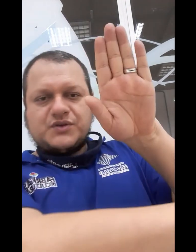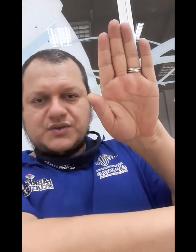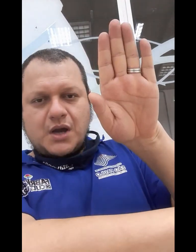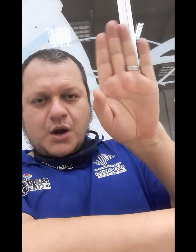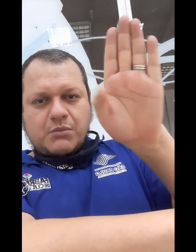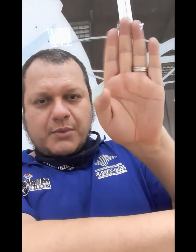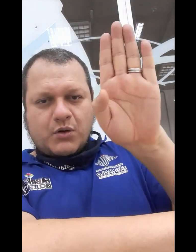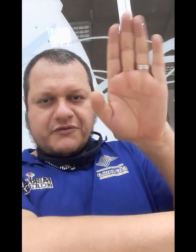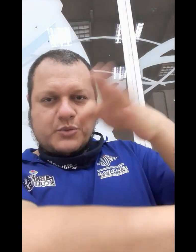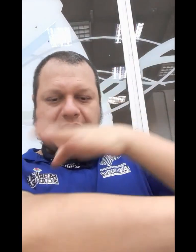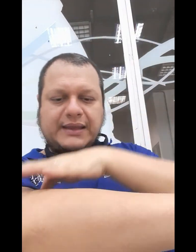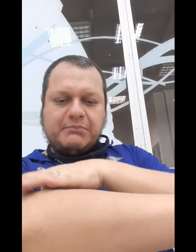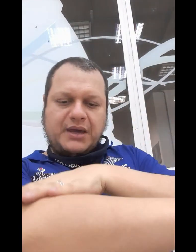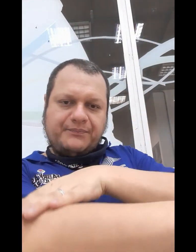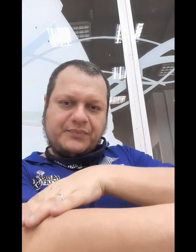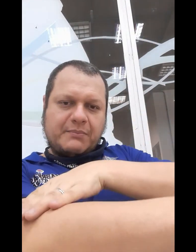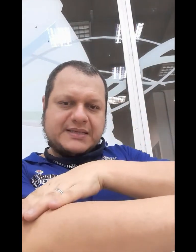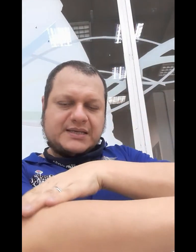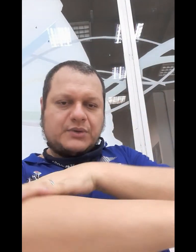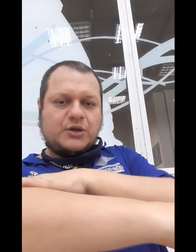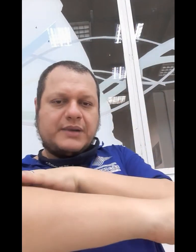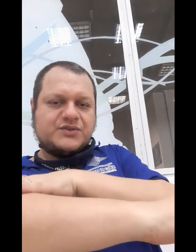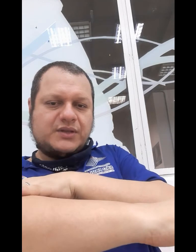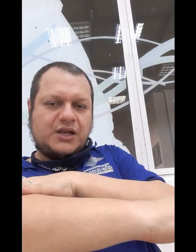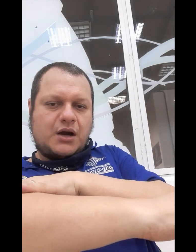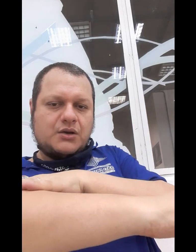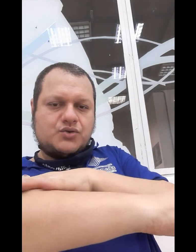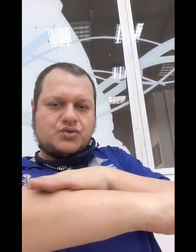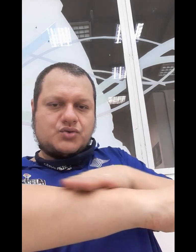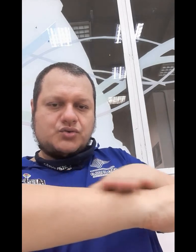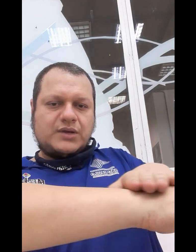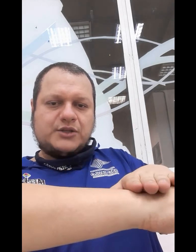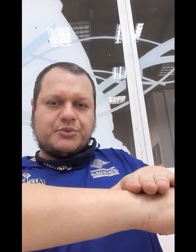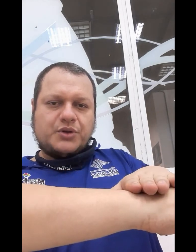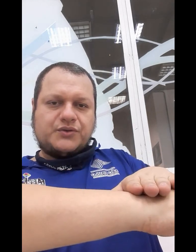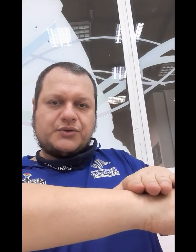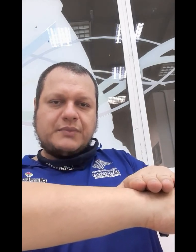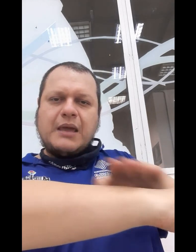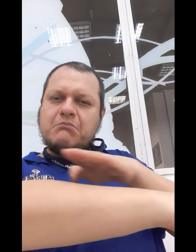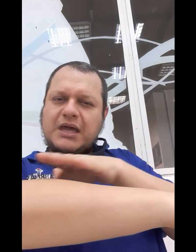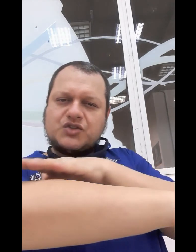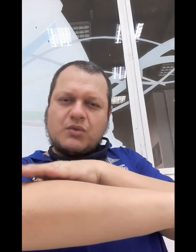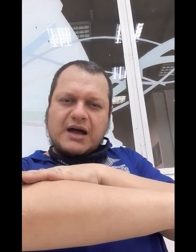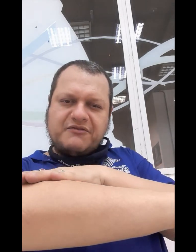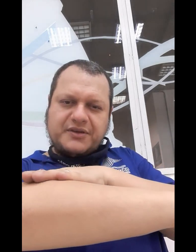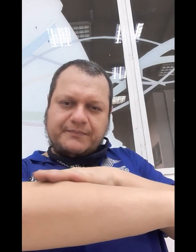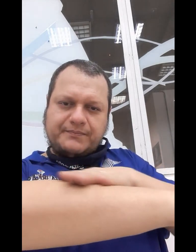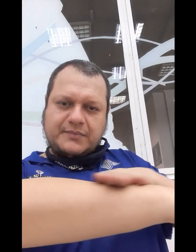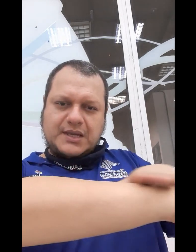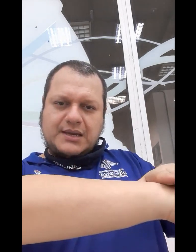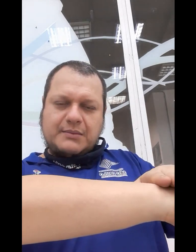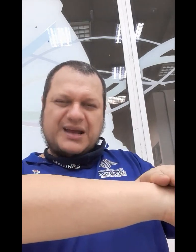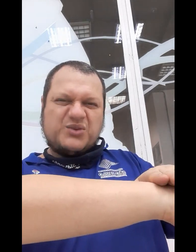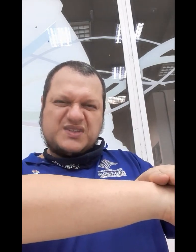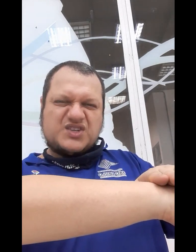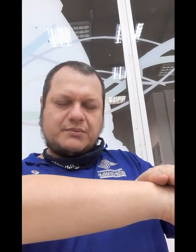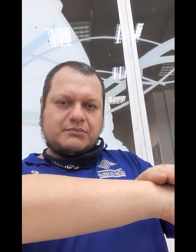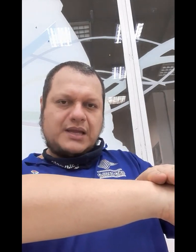uma mão configurada em B, passando aqui no braço dele, ó. De um lado para o outro, bem suave, para que não seja, né,